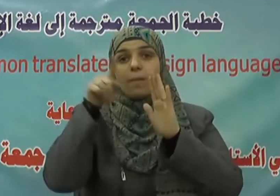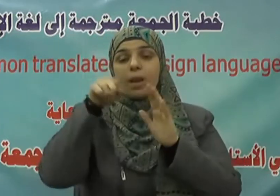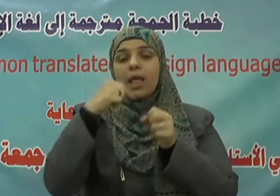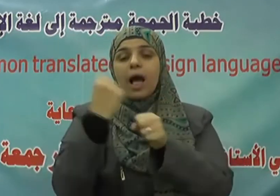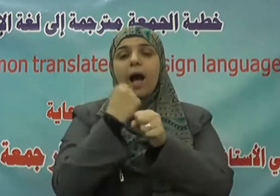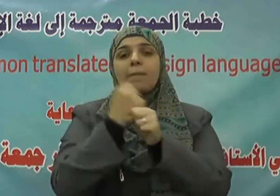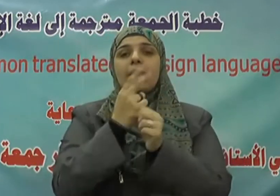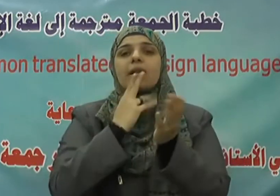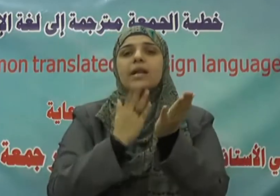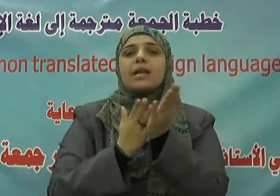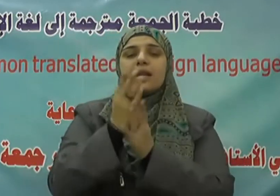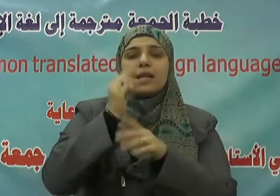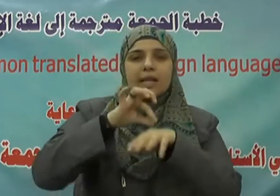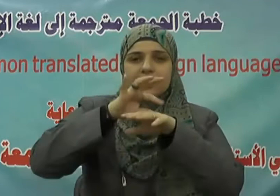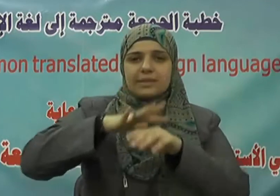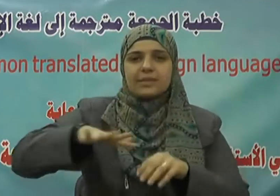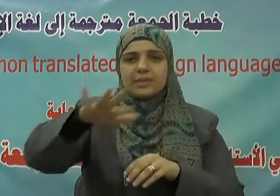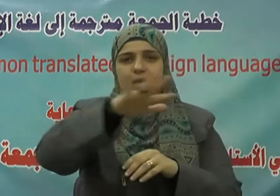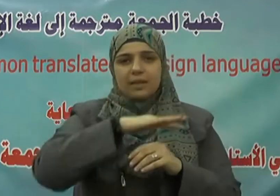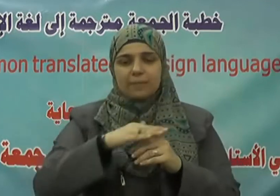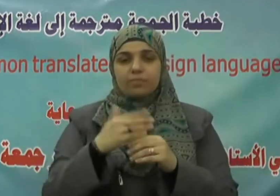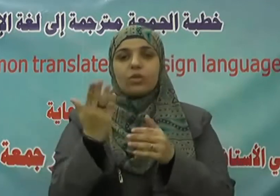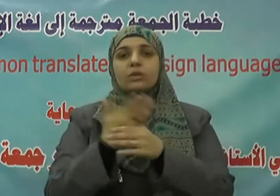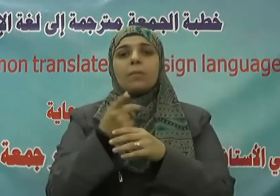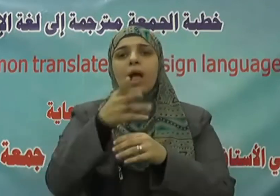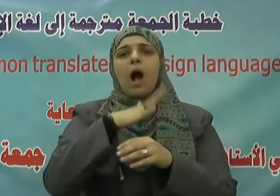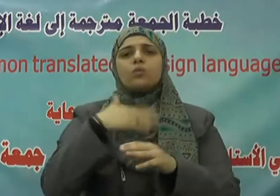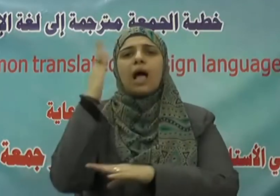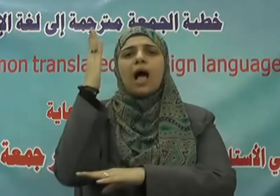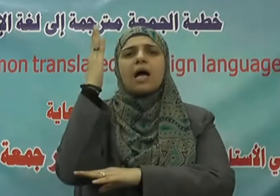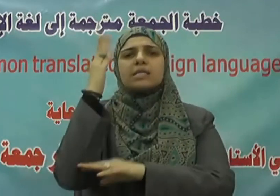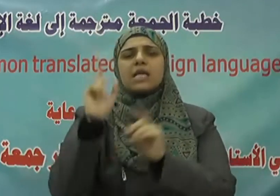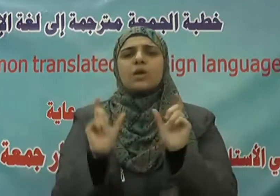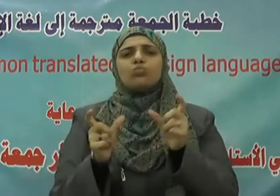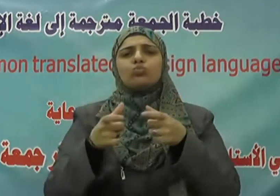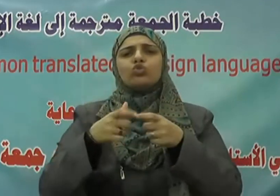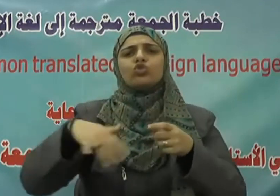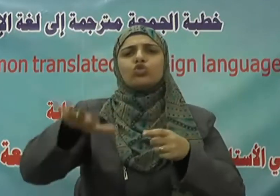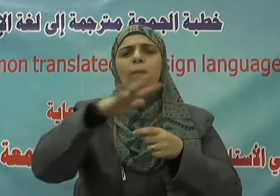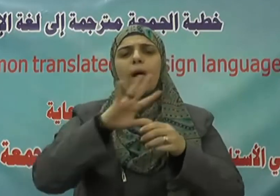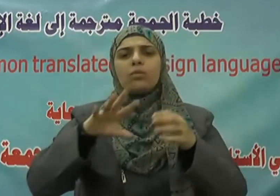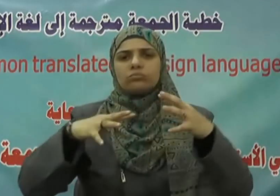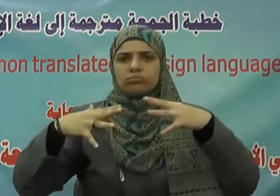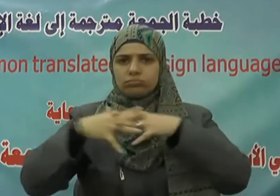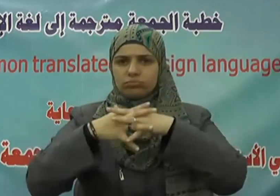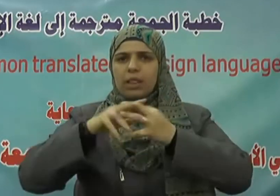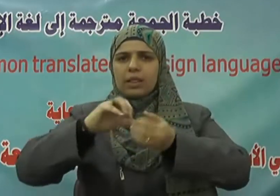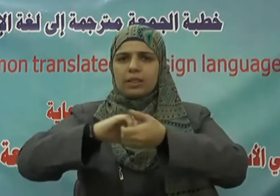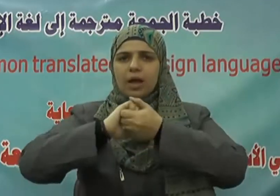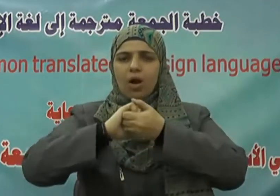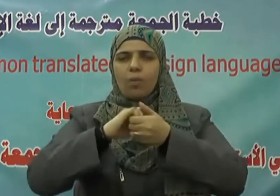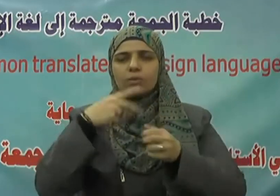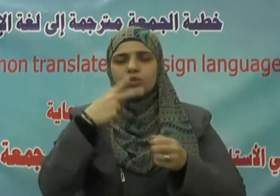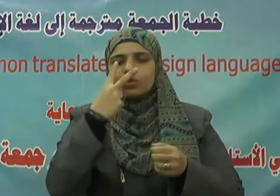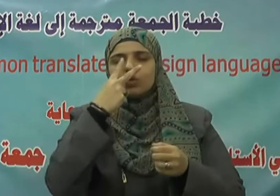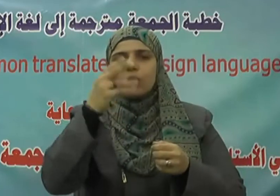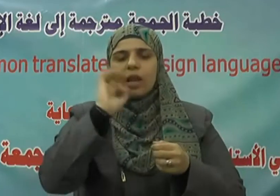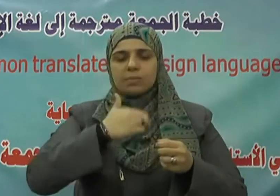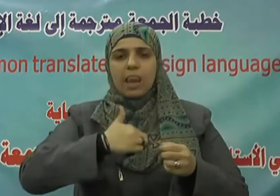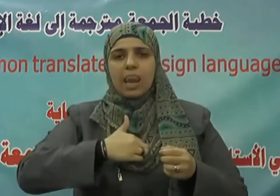والتي تؤسس لمجتمع مترابط يتسم بنفوس زكية